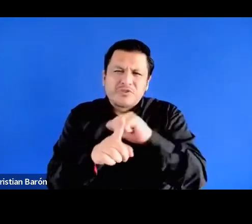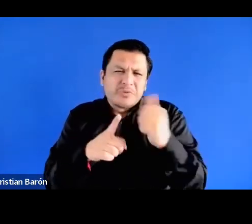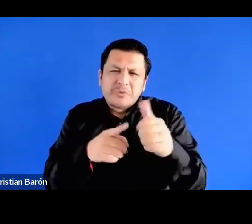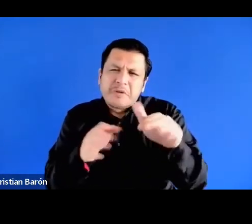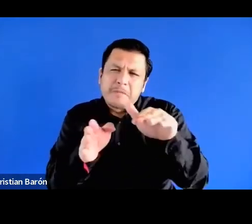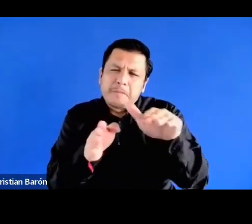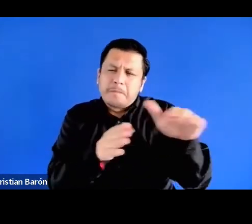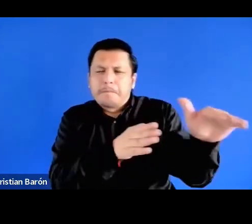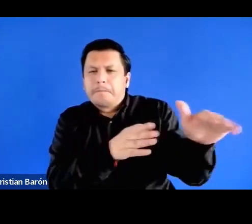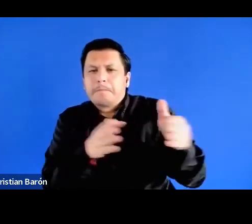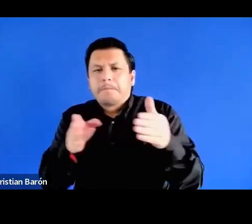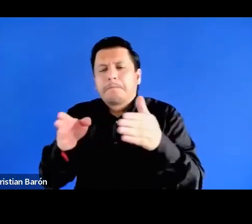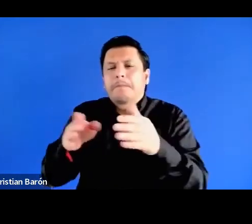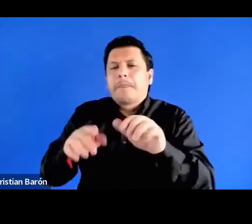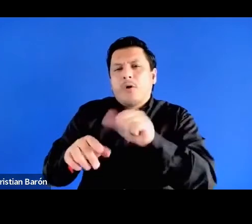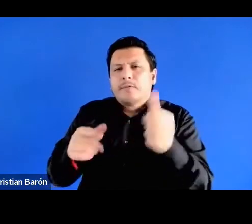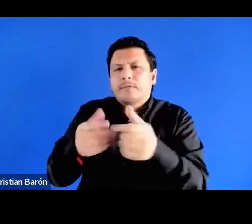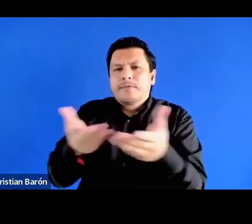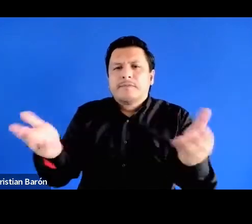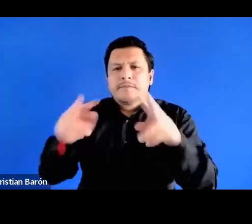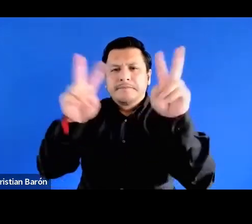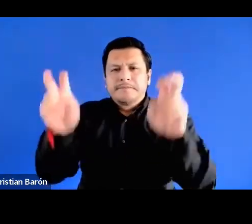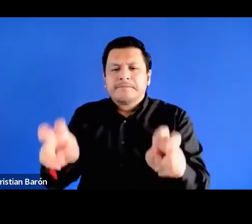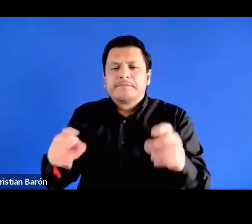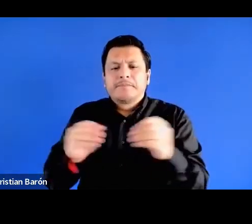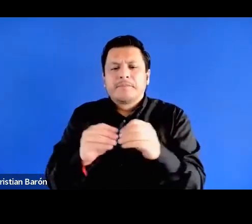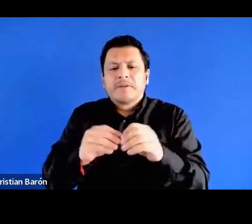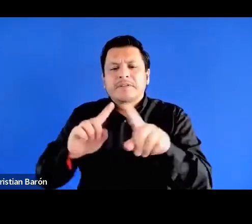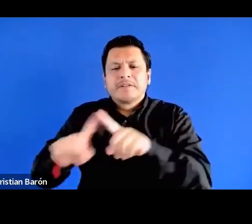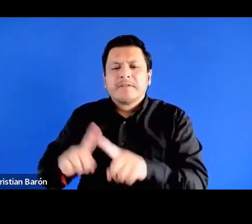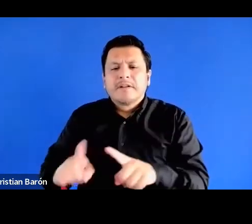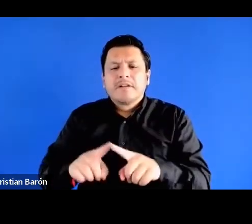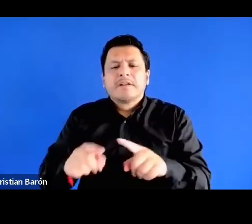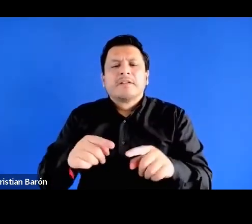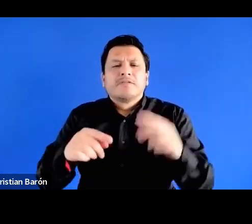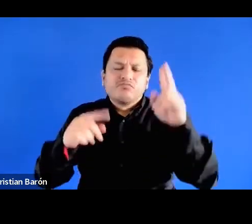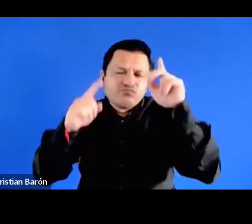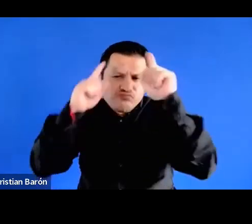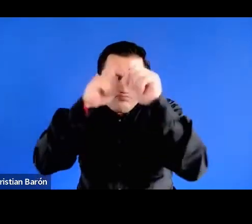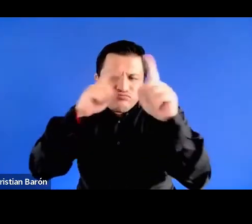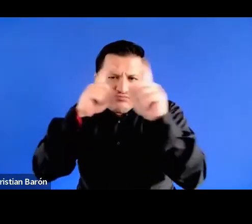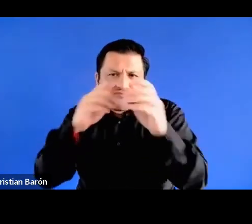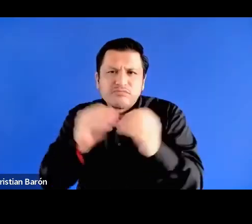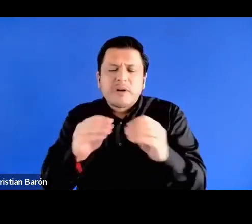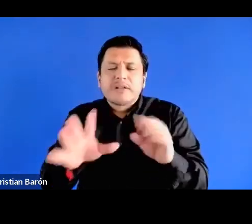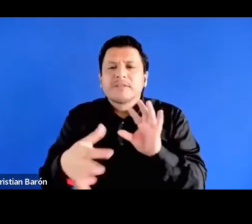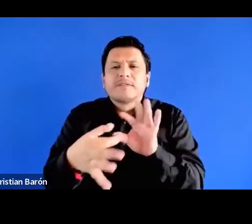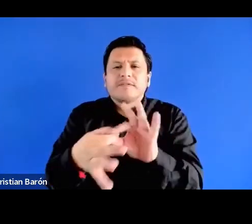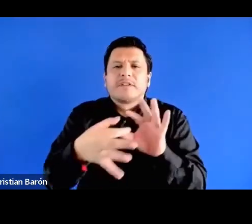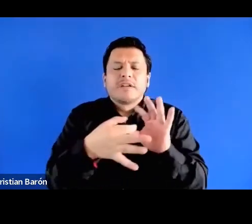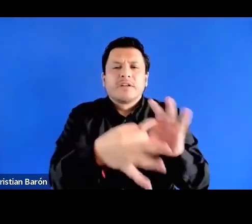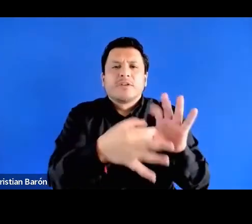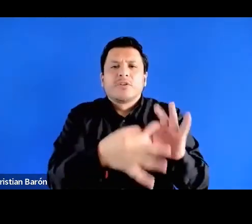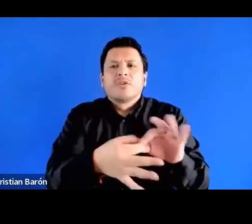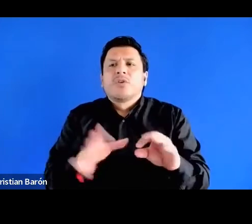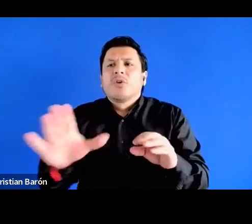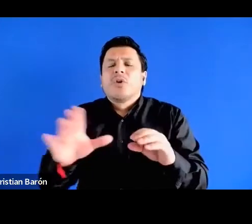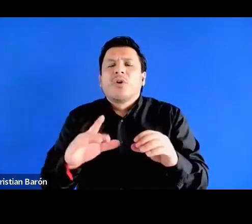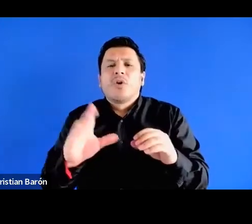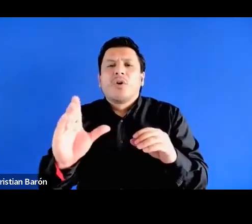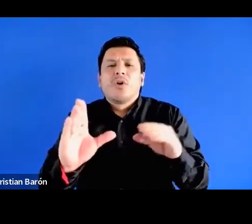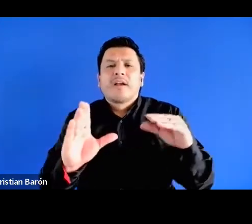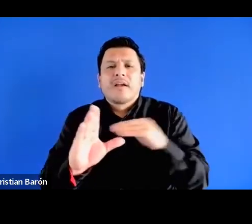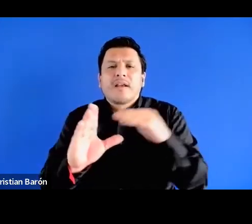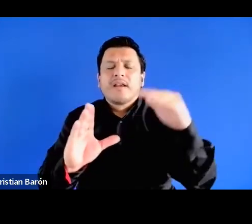a muchas reflexiones importantes sobre las vinculaciones de las clases medias con